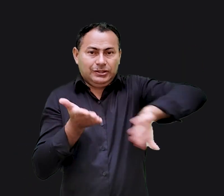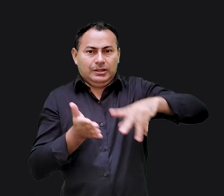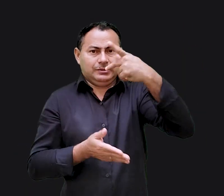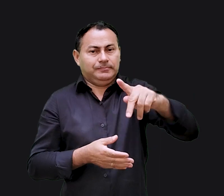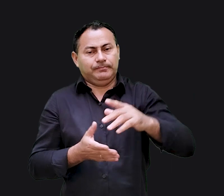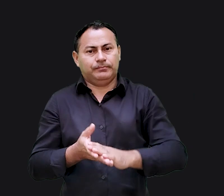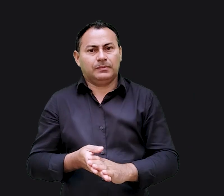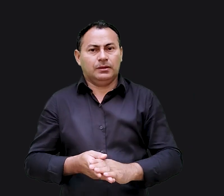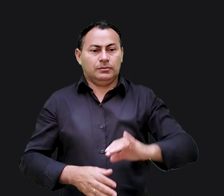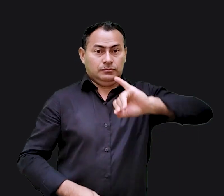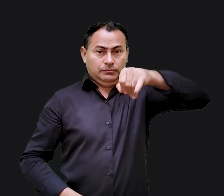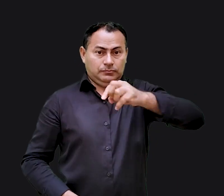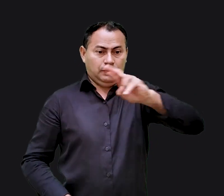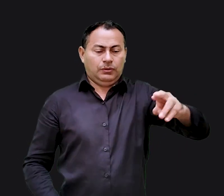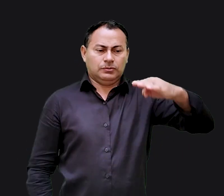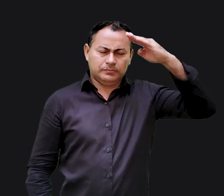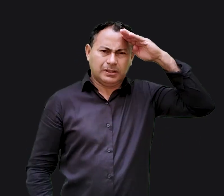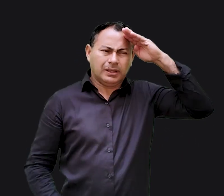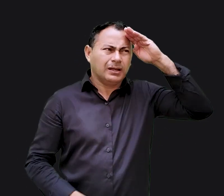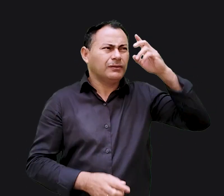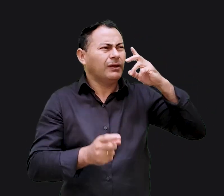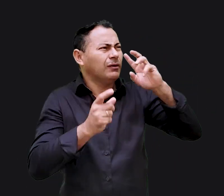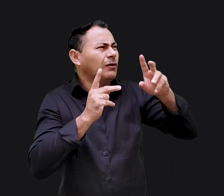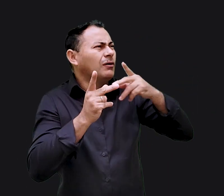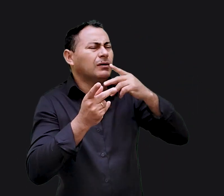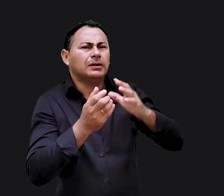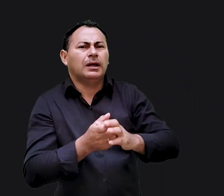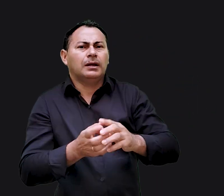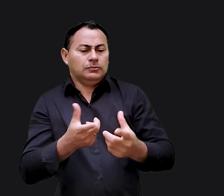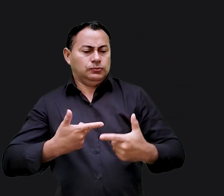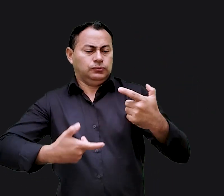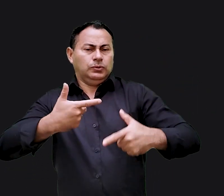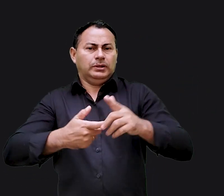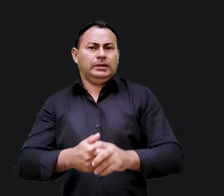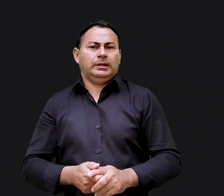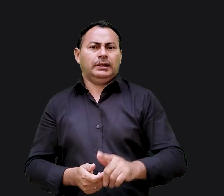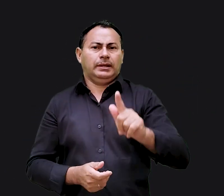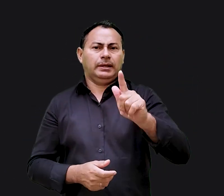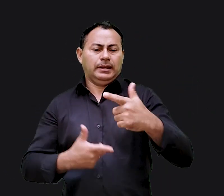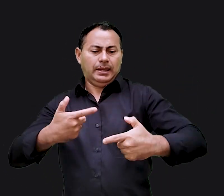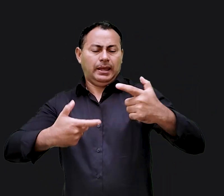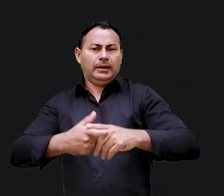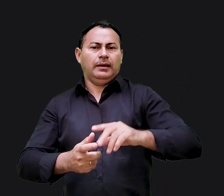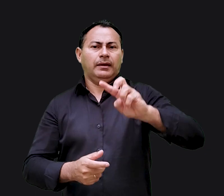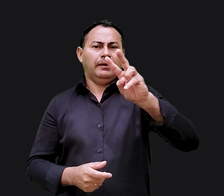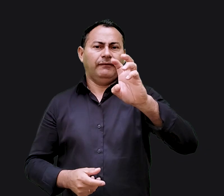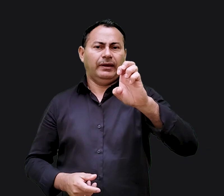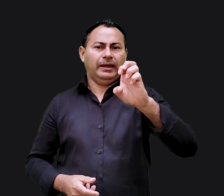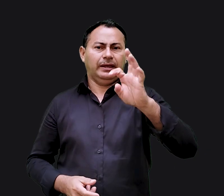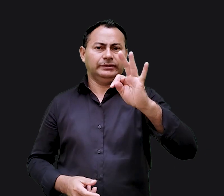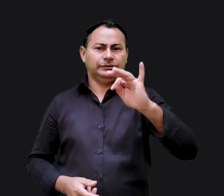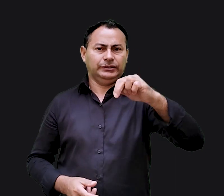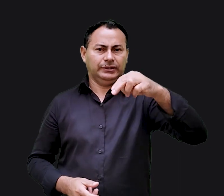Jeremias Denton foi um soldado na guerra do Vietnã que se tornou conhecido por ter sido mantido prisioneiro por vários anos.